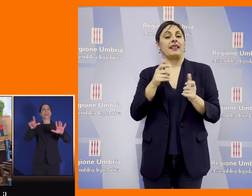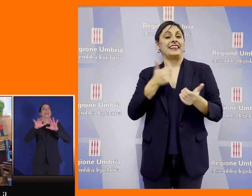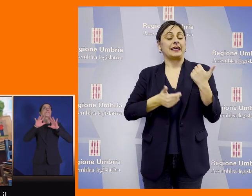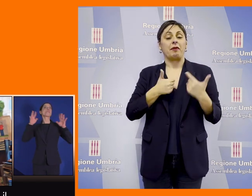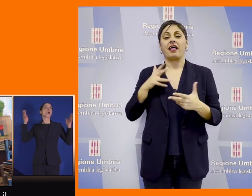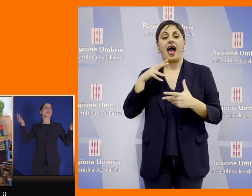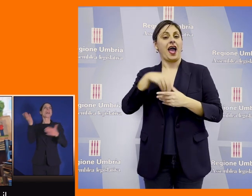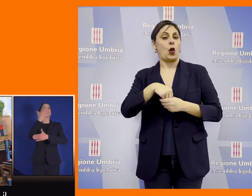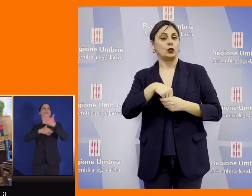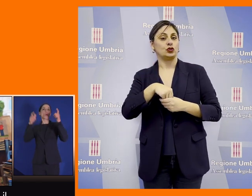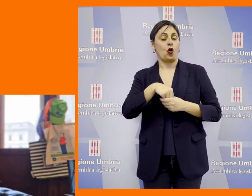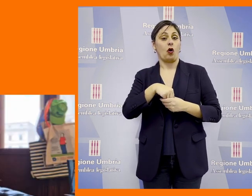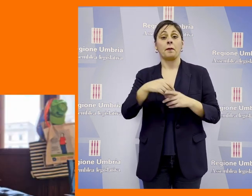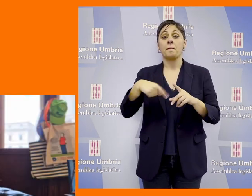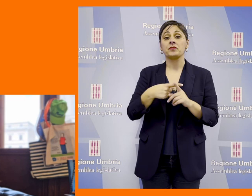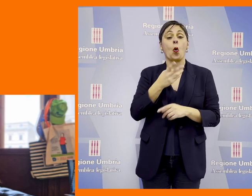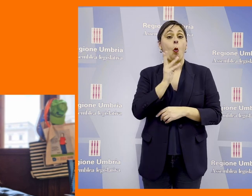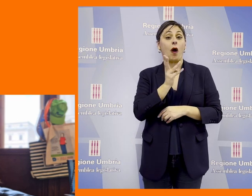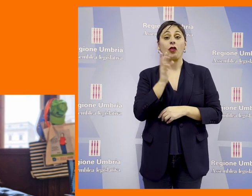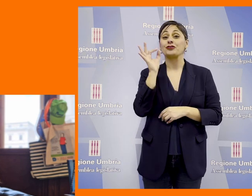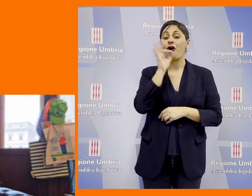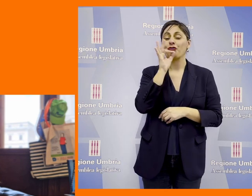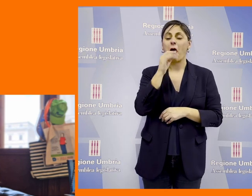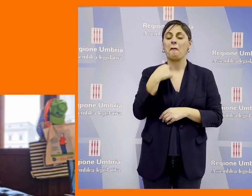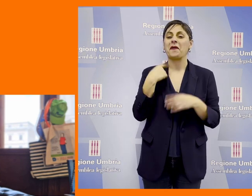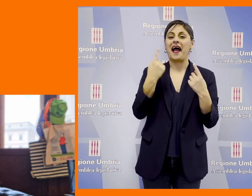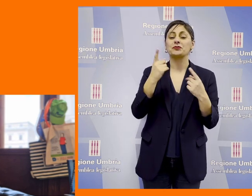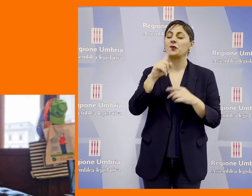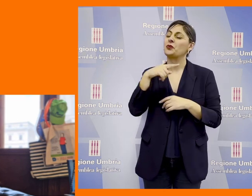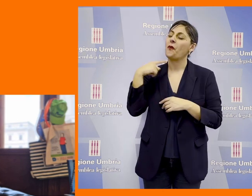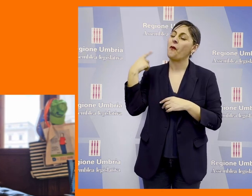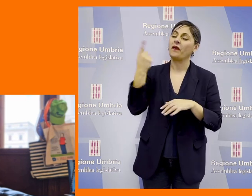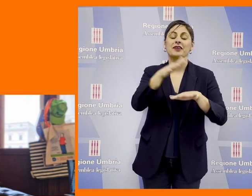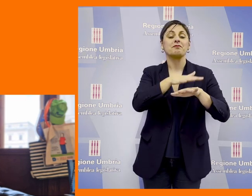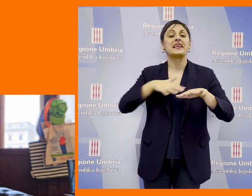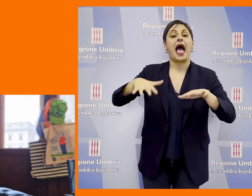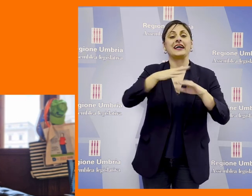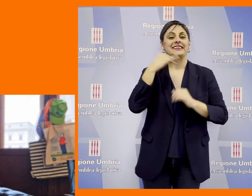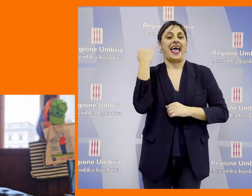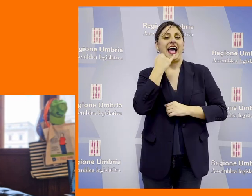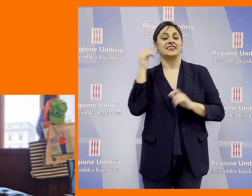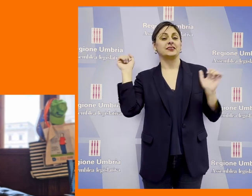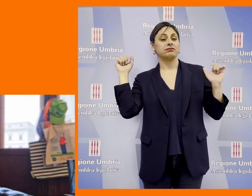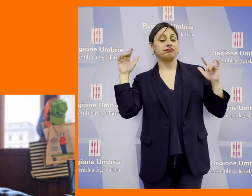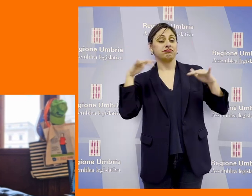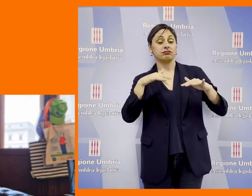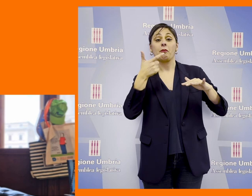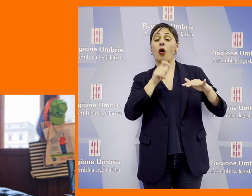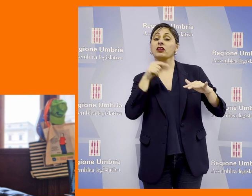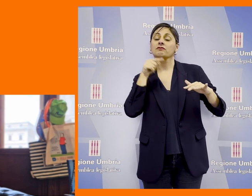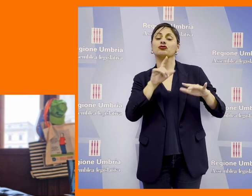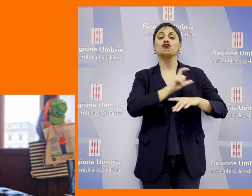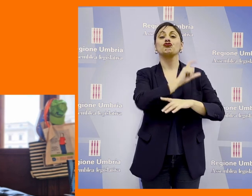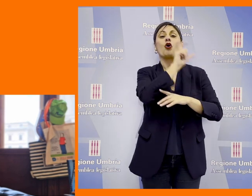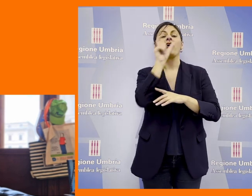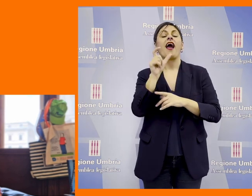disabilità e inclusione e il 14 di ottobre vi aspetto tutti in piazza ad Assisi perché